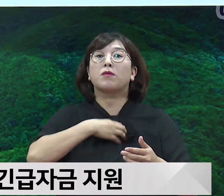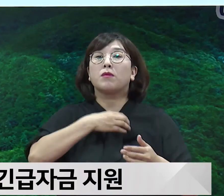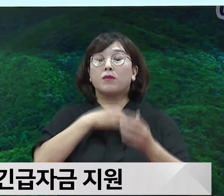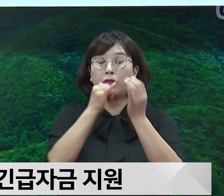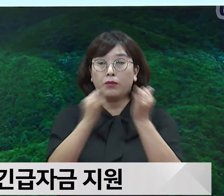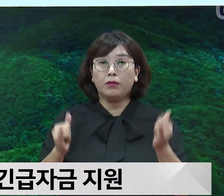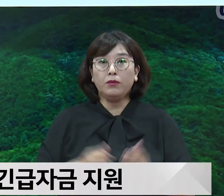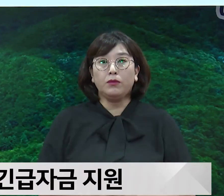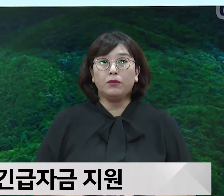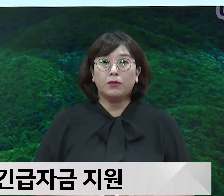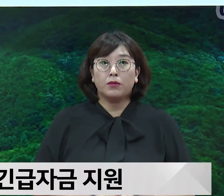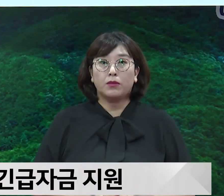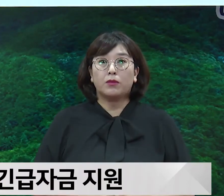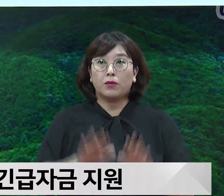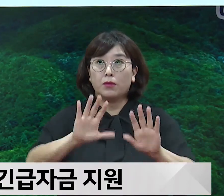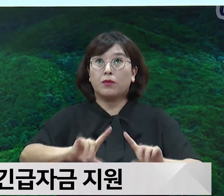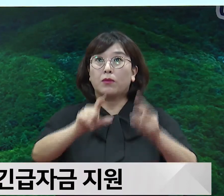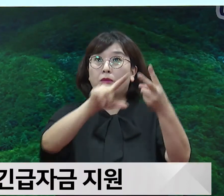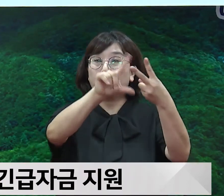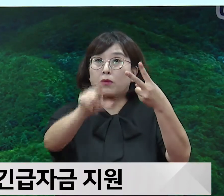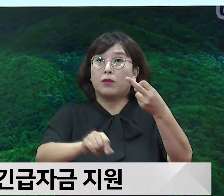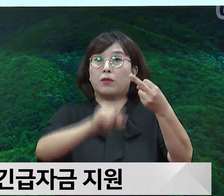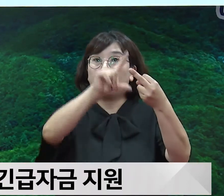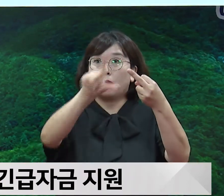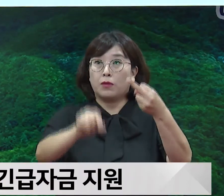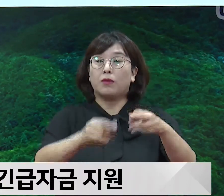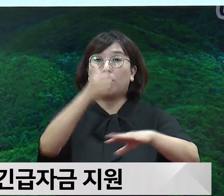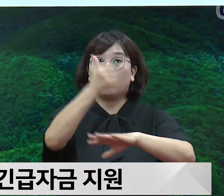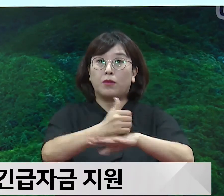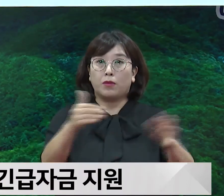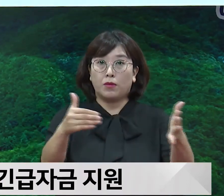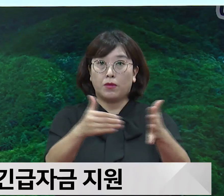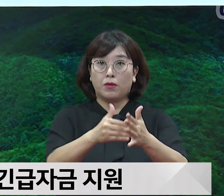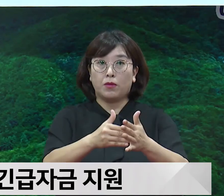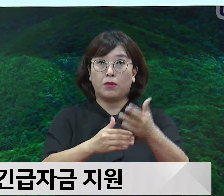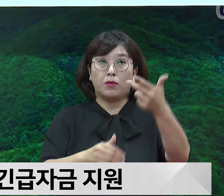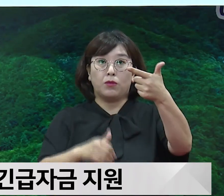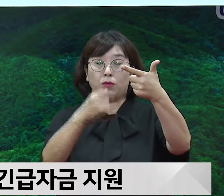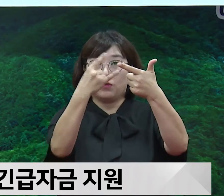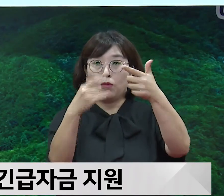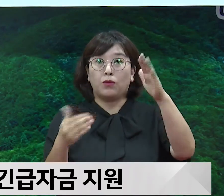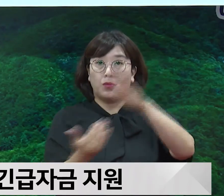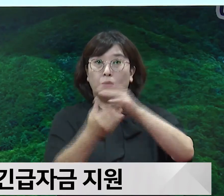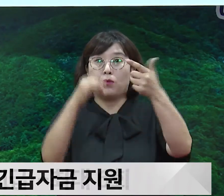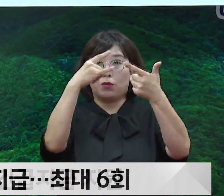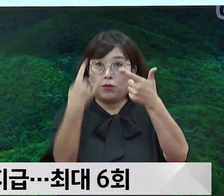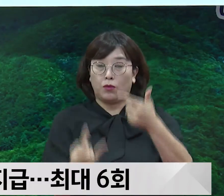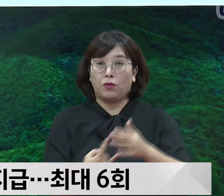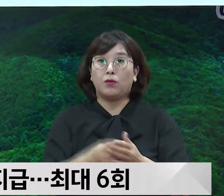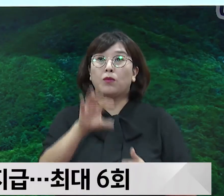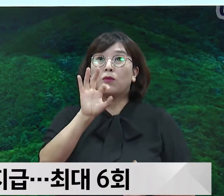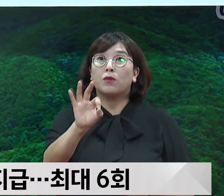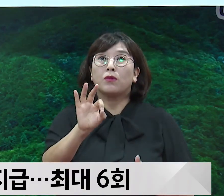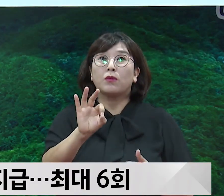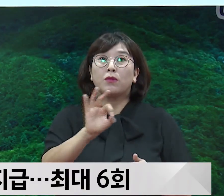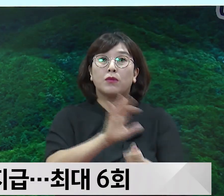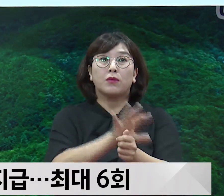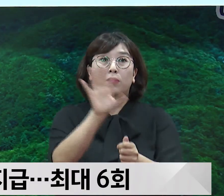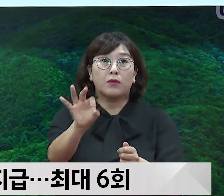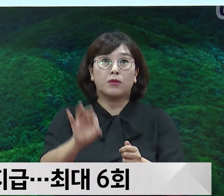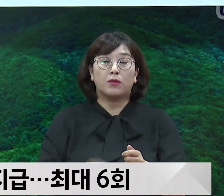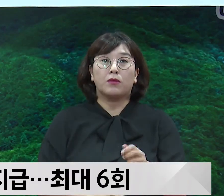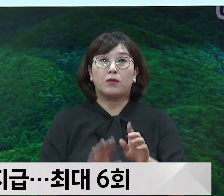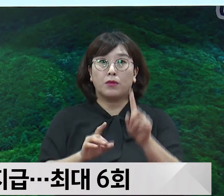대상으로 해서 금년 12월 말까지 최대 6회 지원금액은 1인